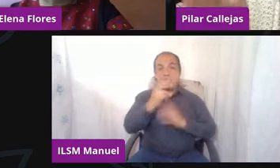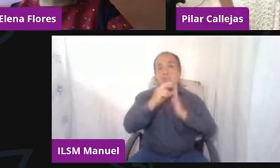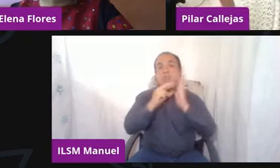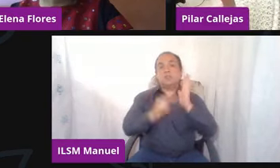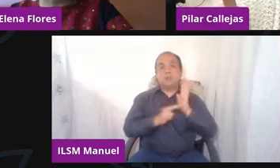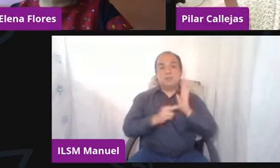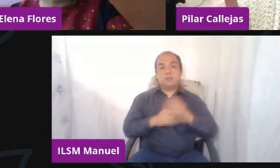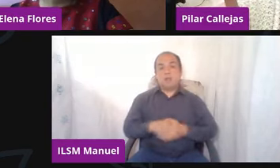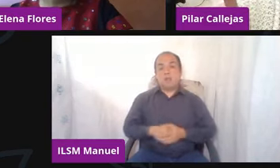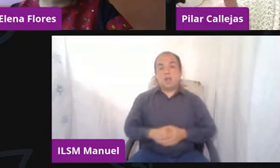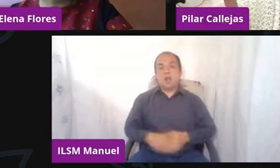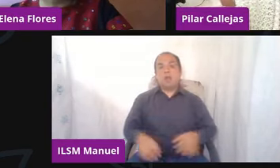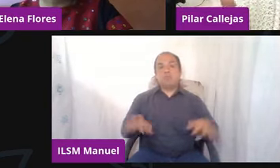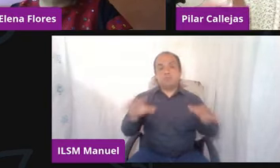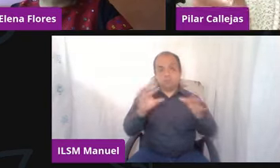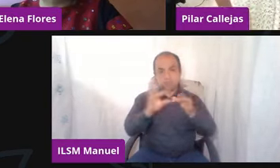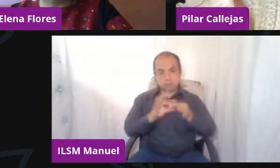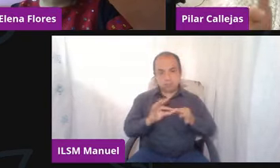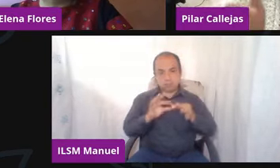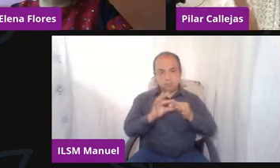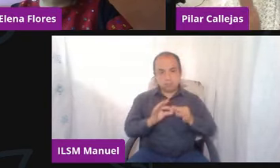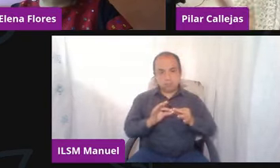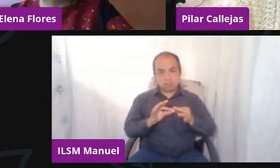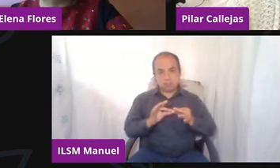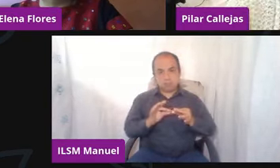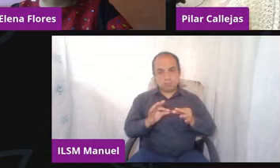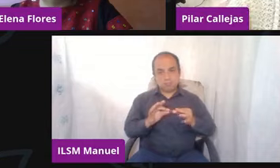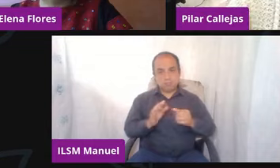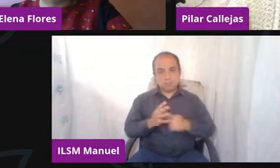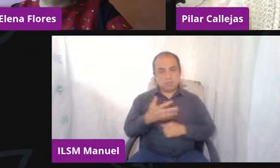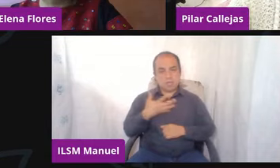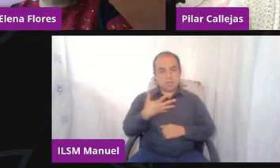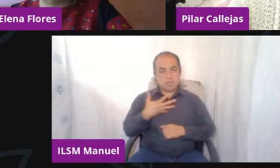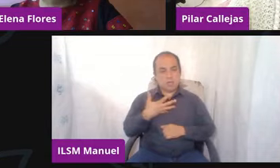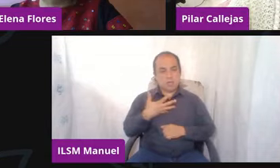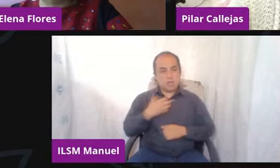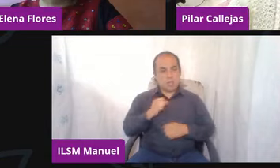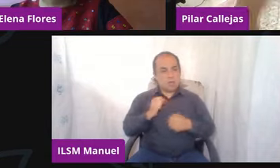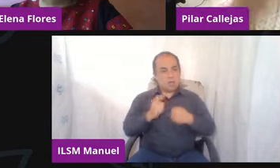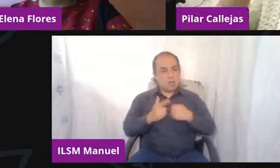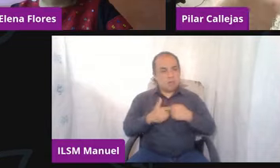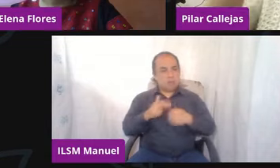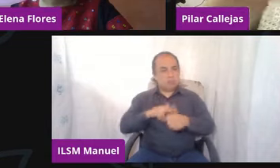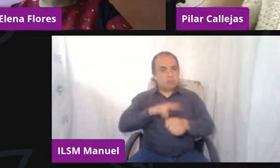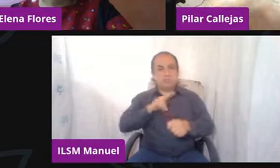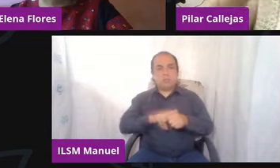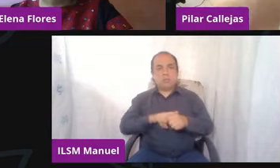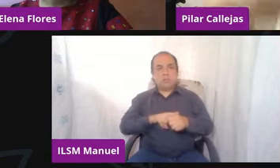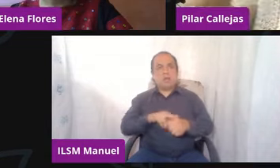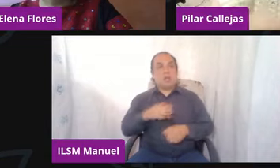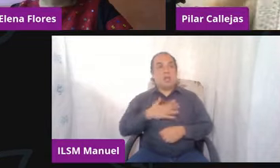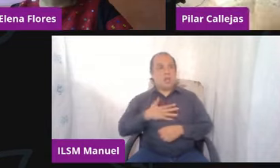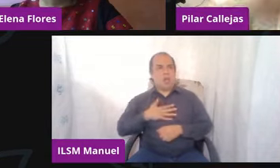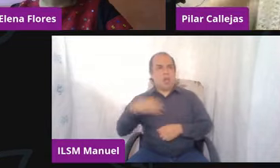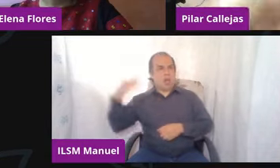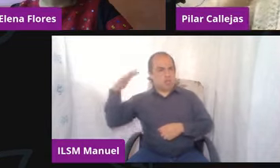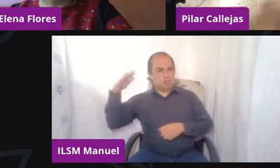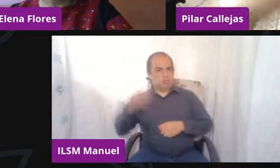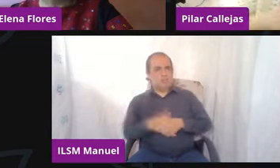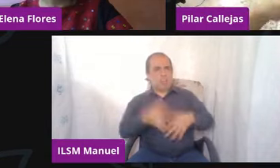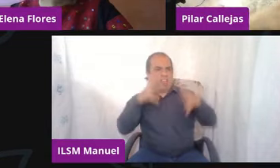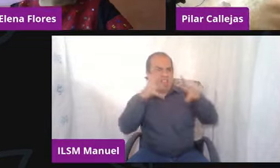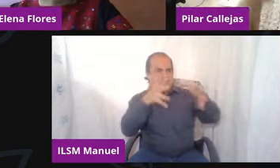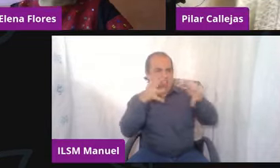pero explicándole así, va a ser una situación más natural a diferencia de decir, ¡eh! ¿no? Y esto y lo otro,